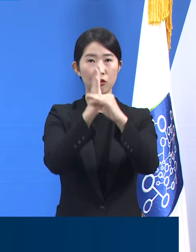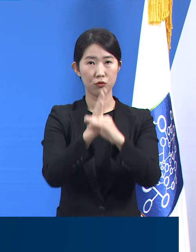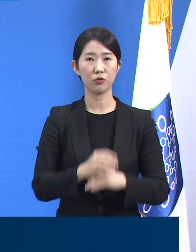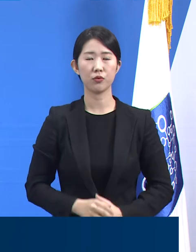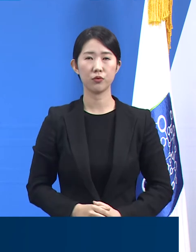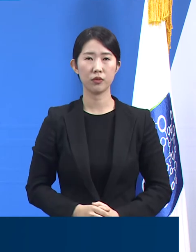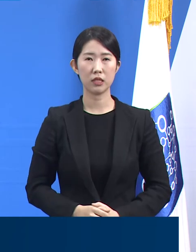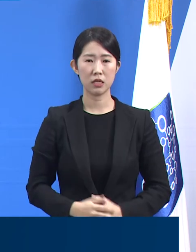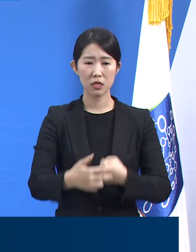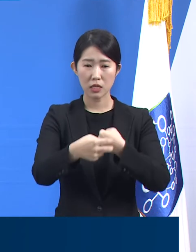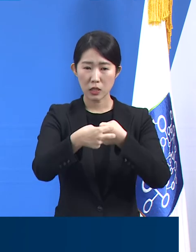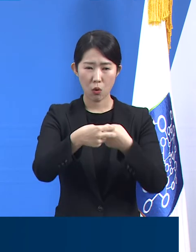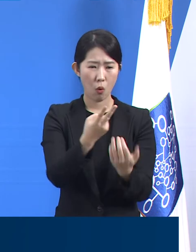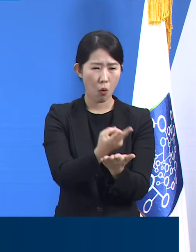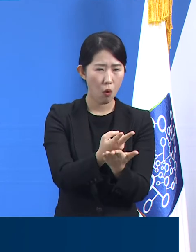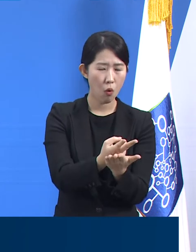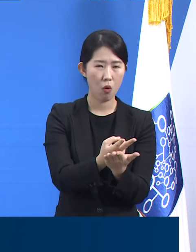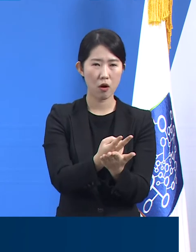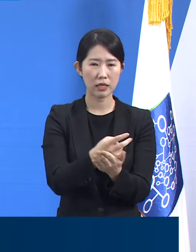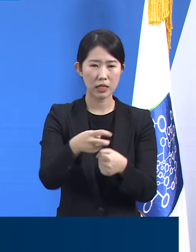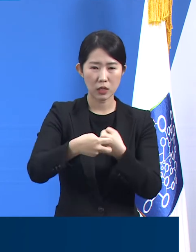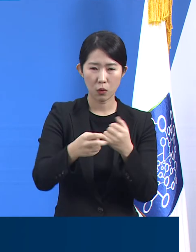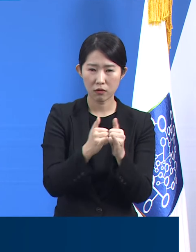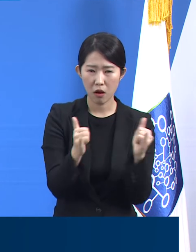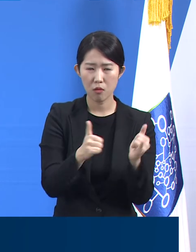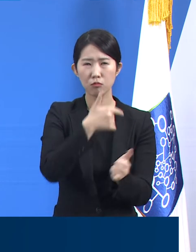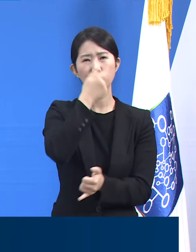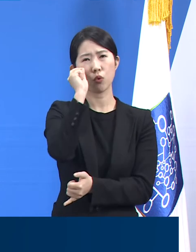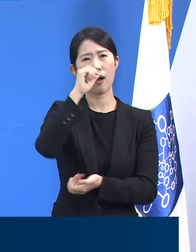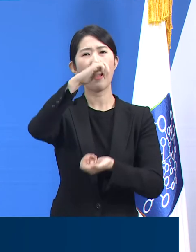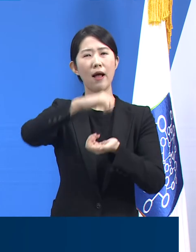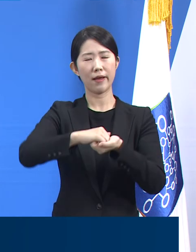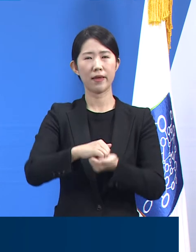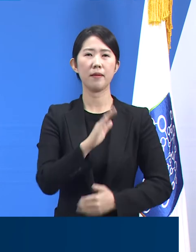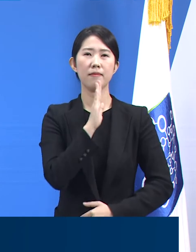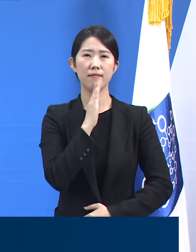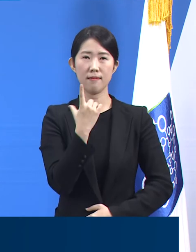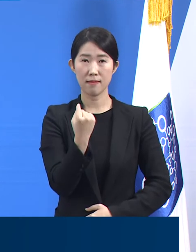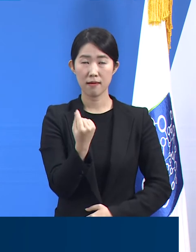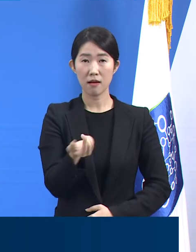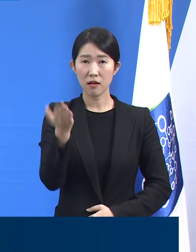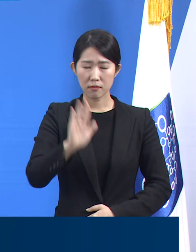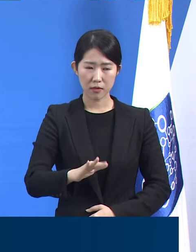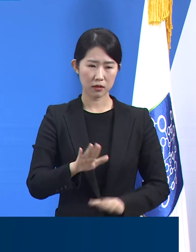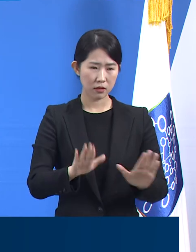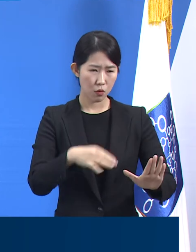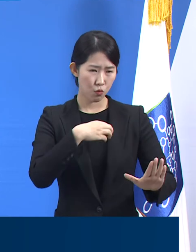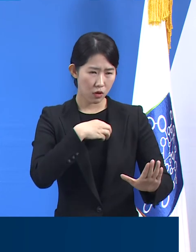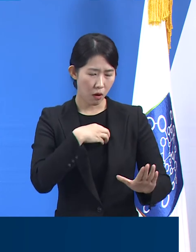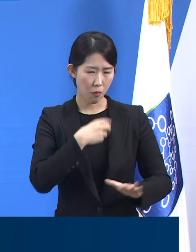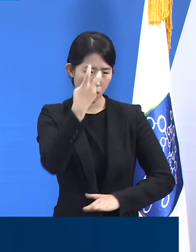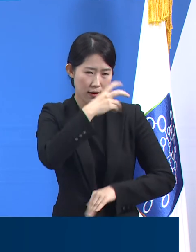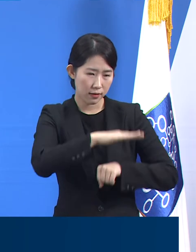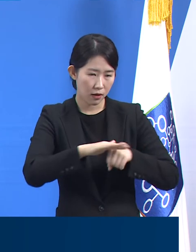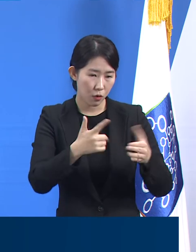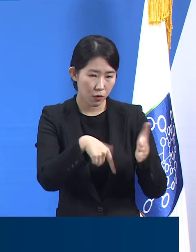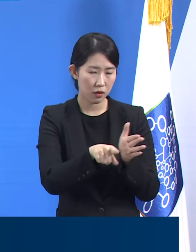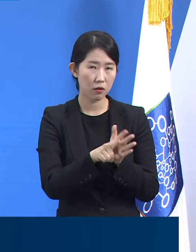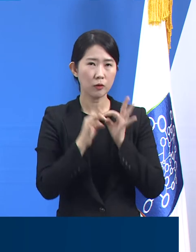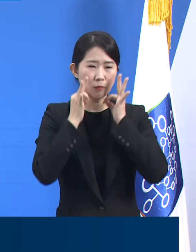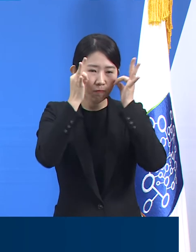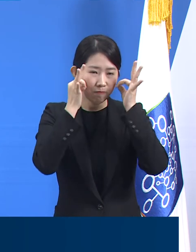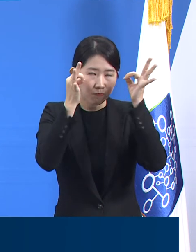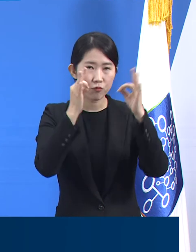의료자원이 부족하다는 한계는 부정할 수 없는 사실이지만 위험을 잘 관리해내기 위해서 꾸준히 체계를 정비해